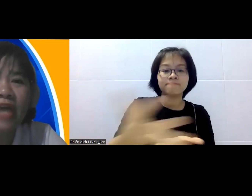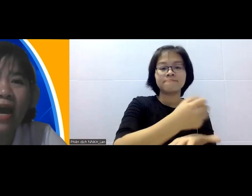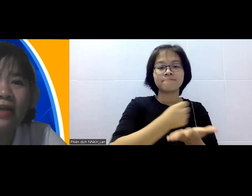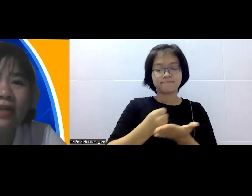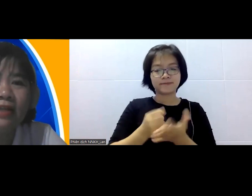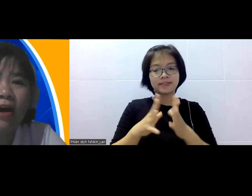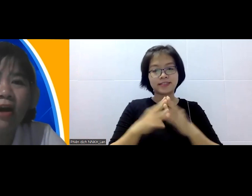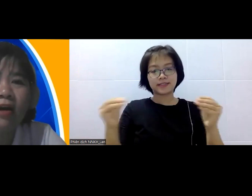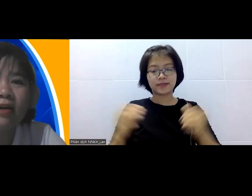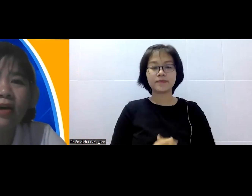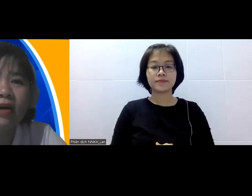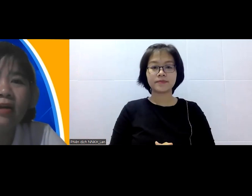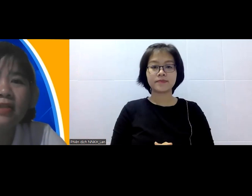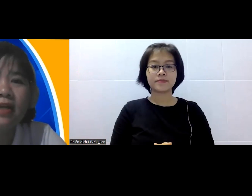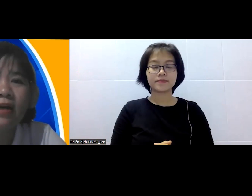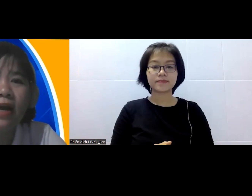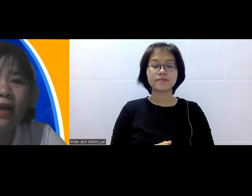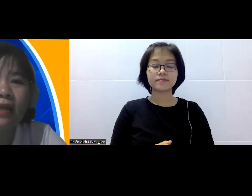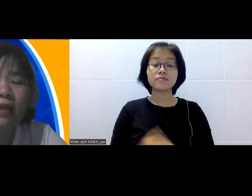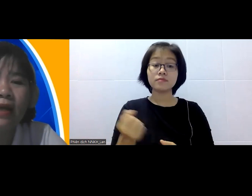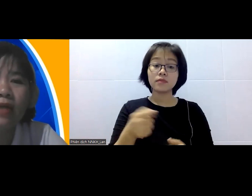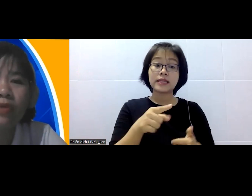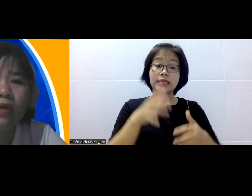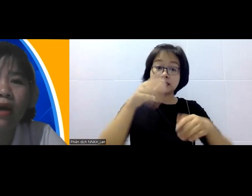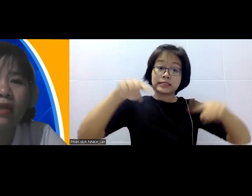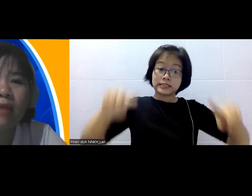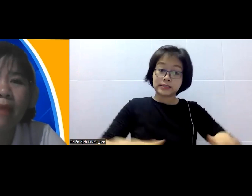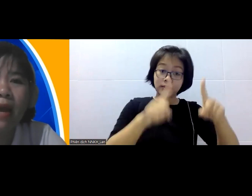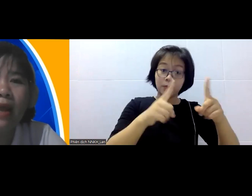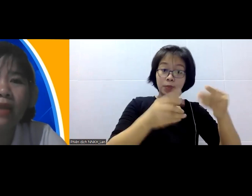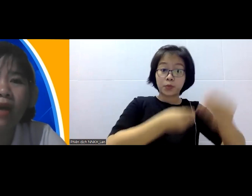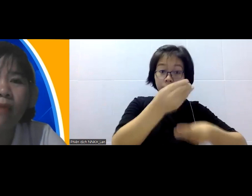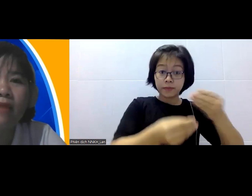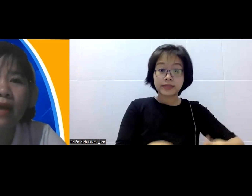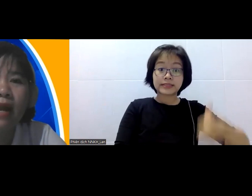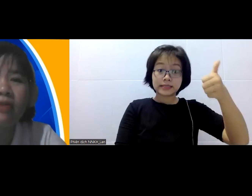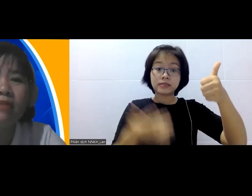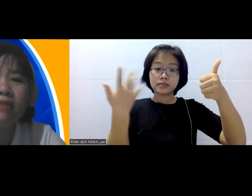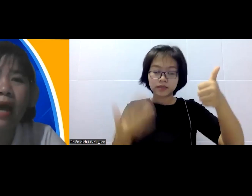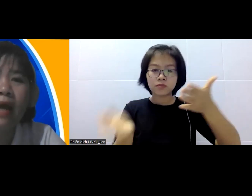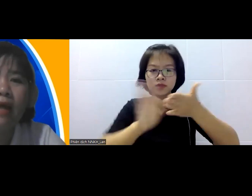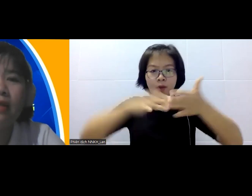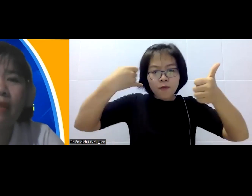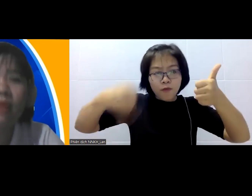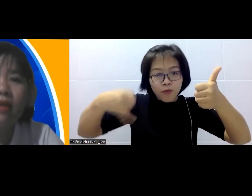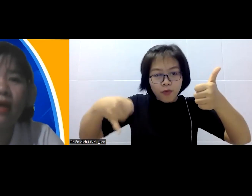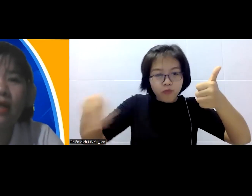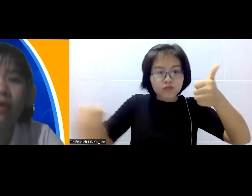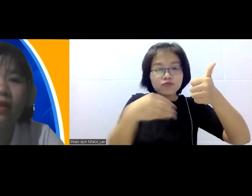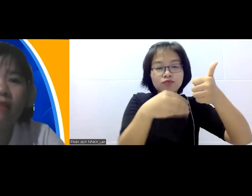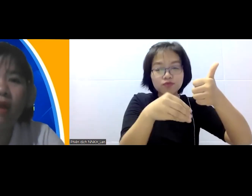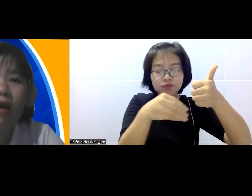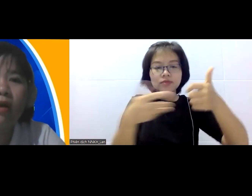năng án nó dài thì họ có được xây trở hàng ngày hàng tuần họ tham gia bán hàng Aparina là thứ ba thứ nhâm thu